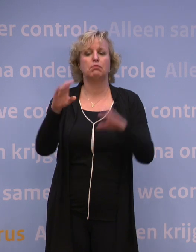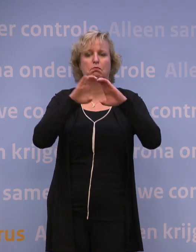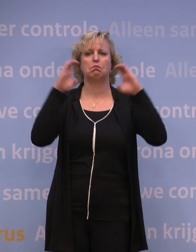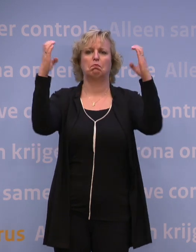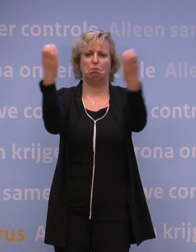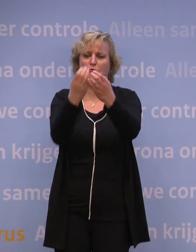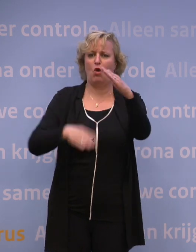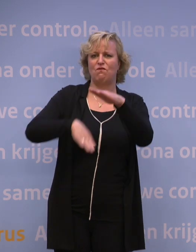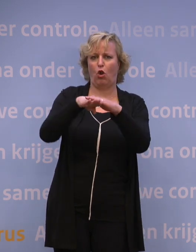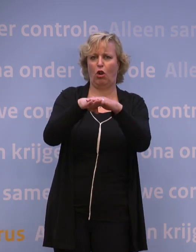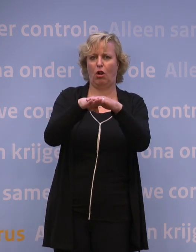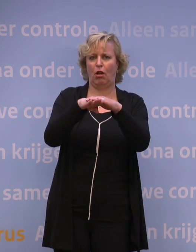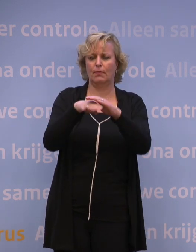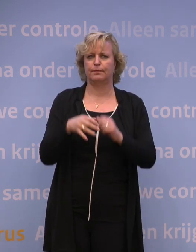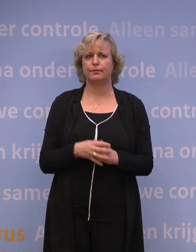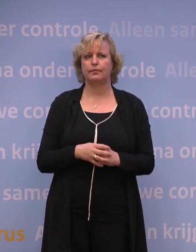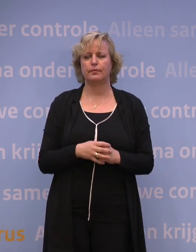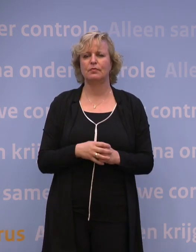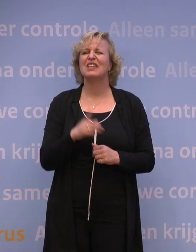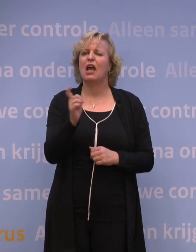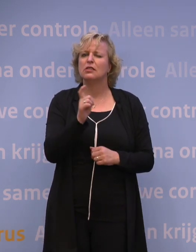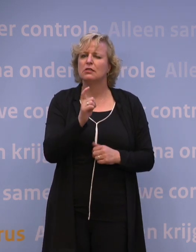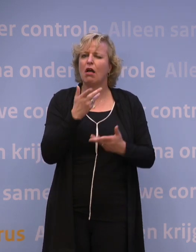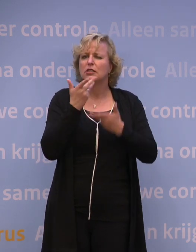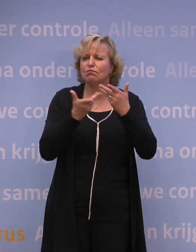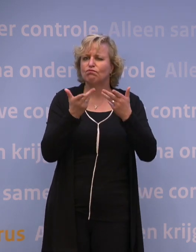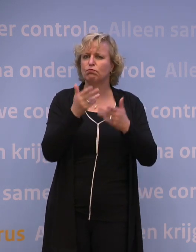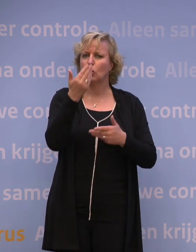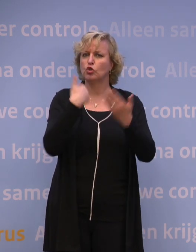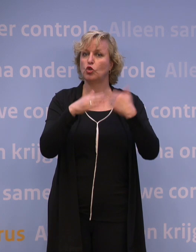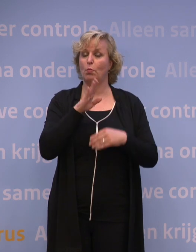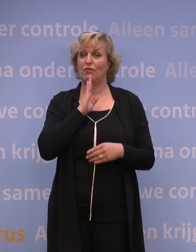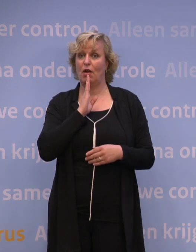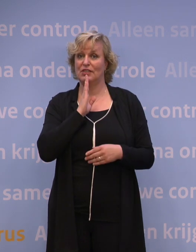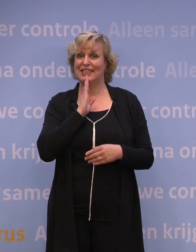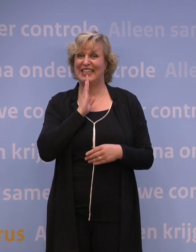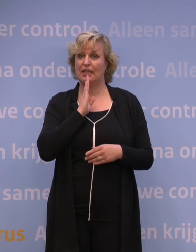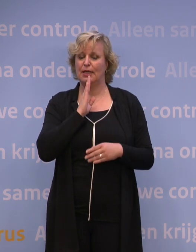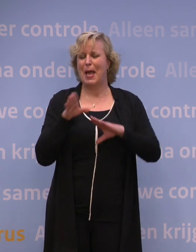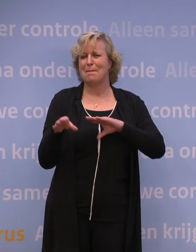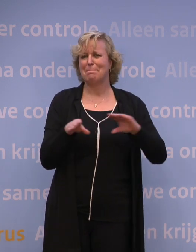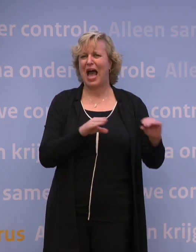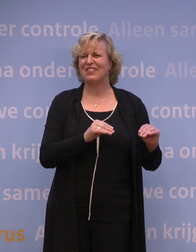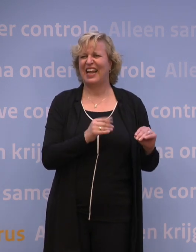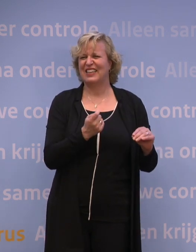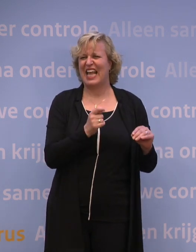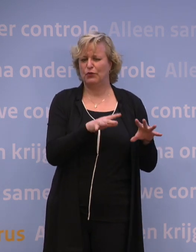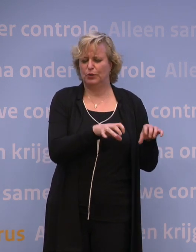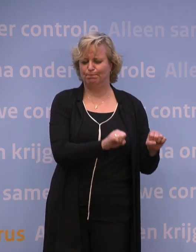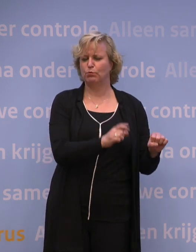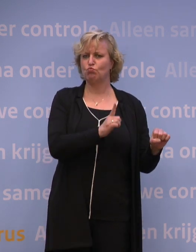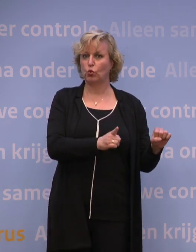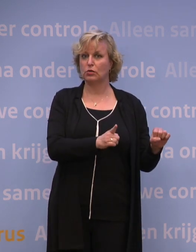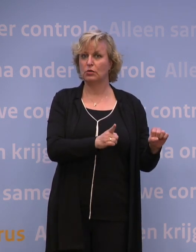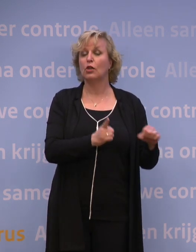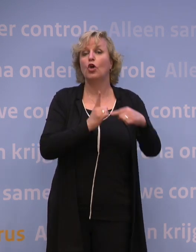gevaccineerden. Ik vertel zo meer over de zomervakantie, over de maatregelen waarvan we nog even geen afscheid kunnen nemen. En